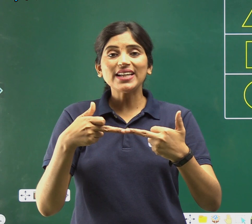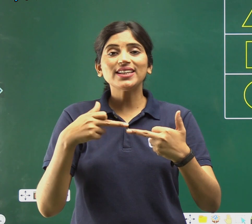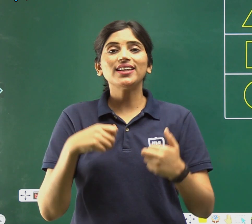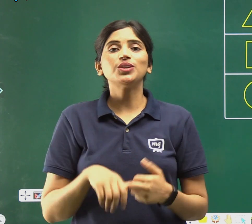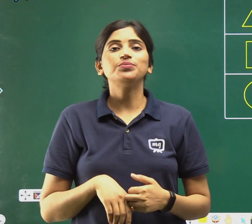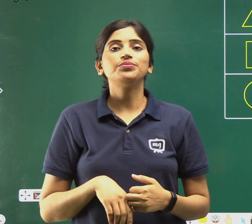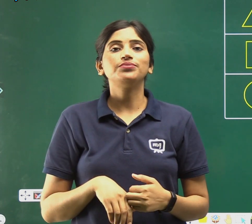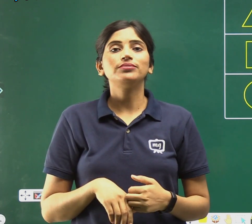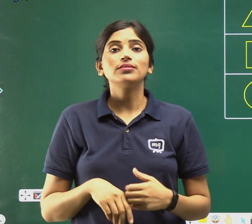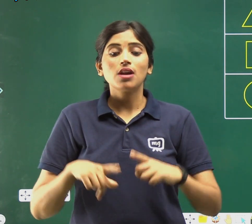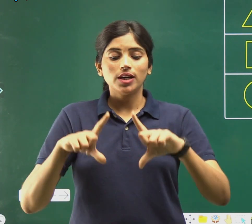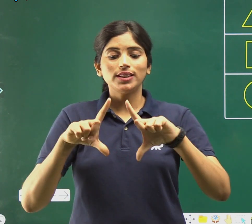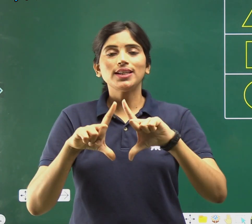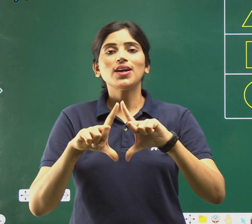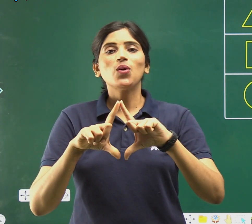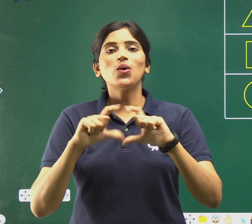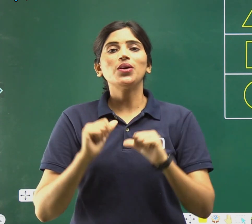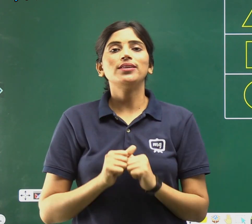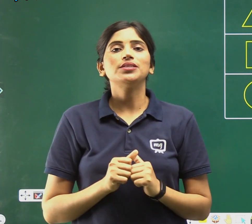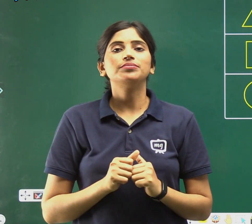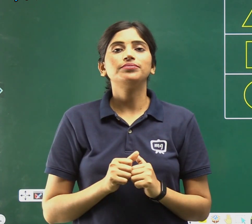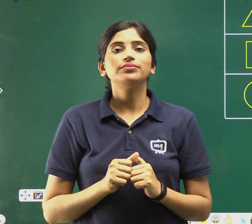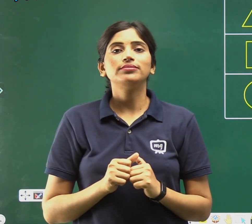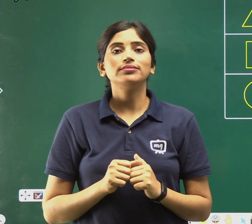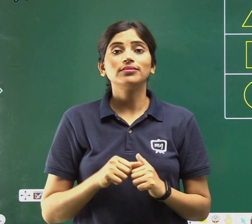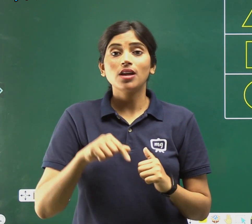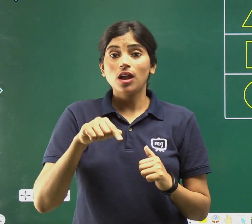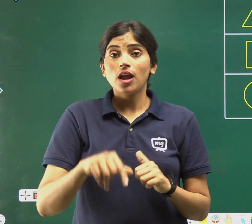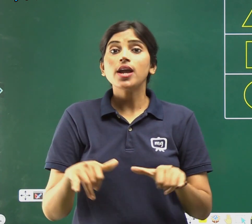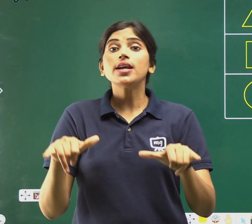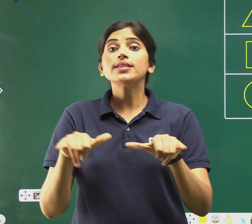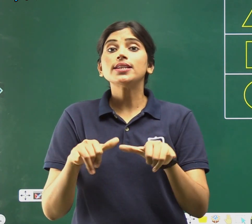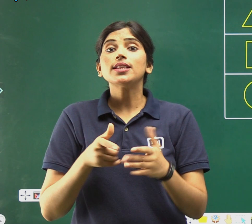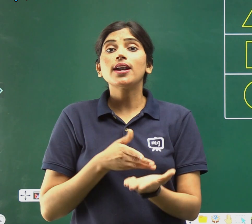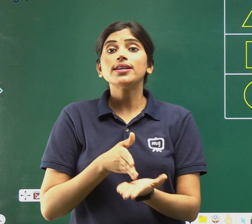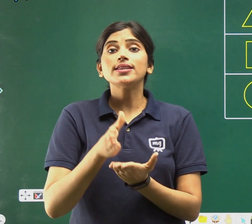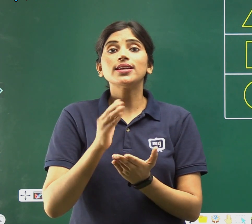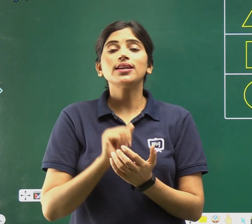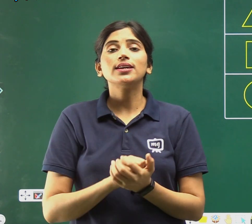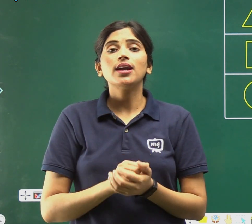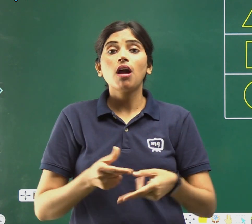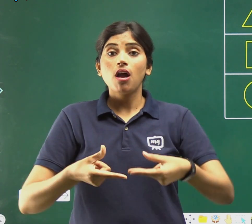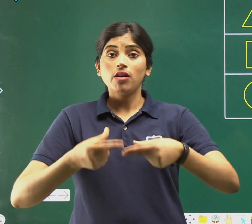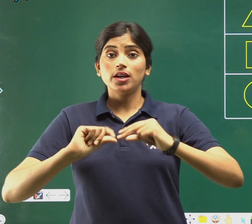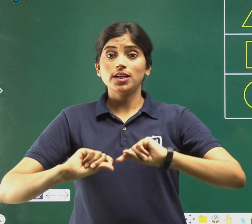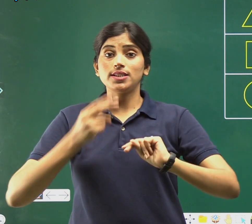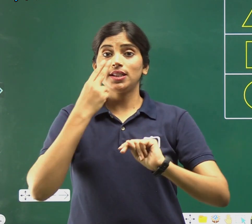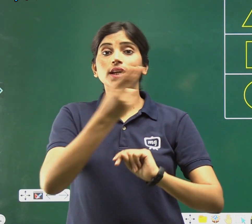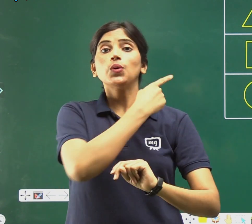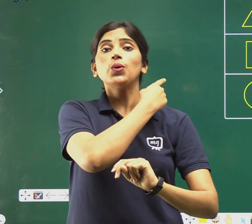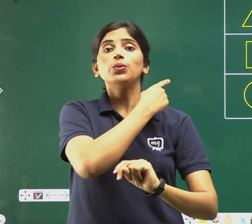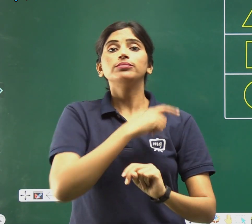तिकौन, इसी तरह से, नीचे देखो,